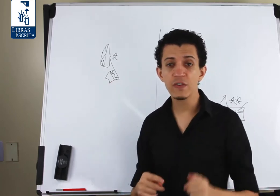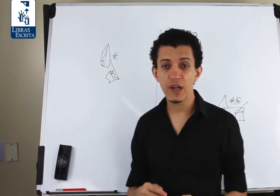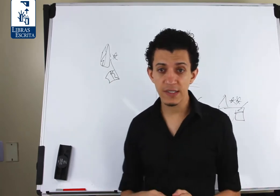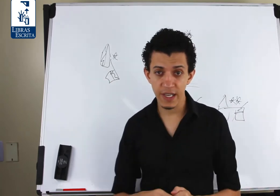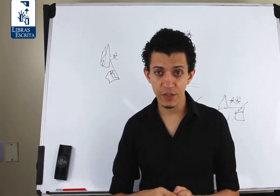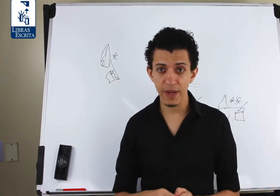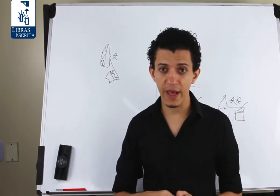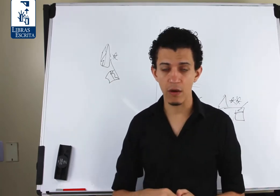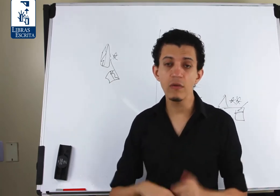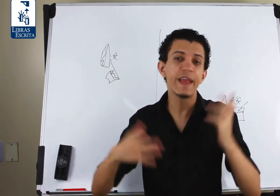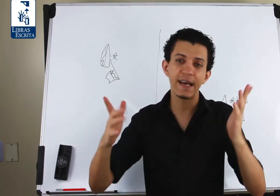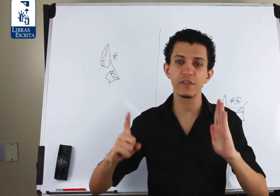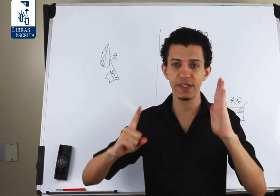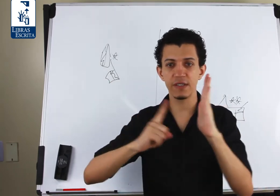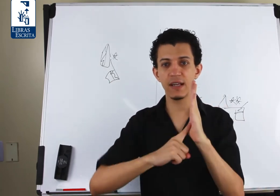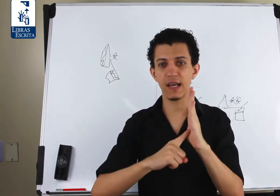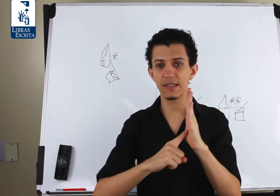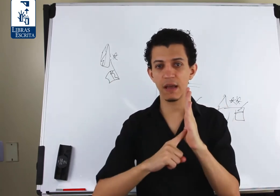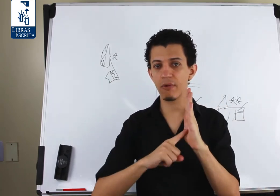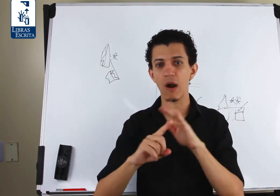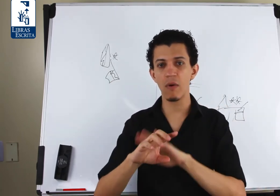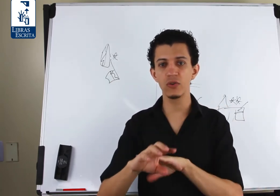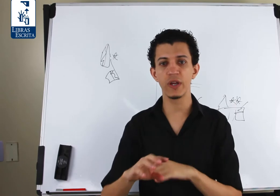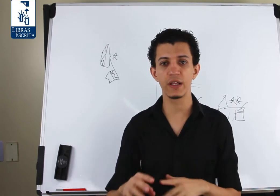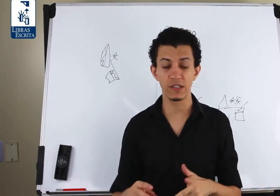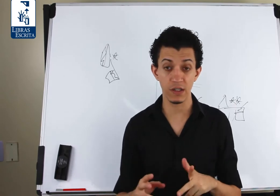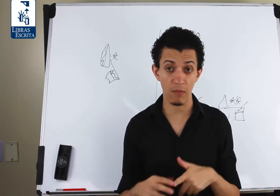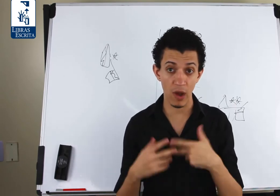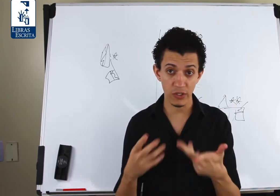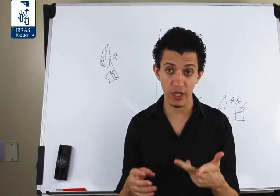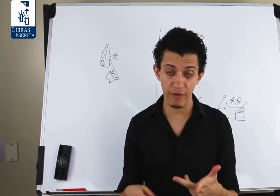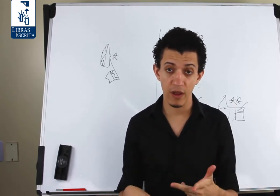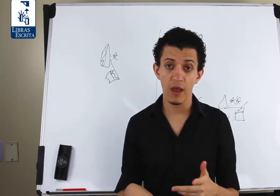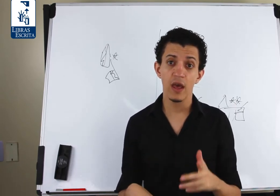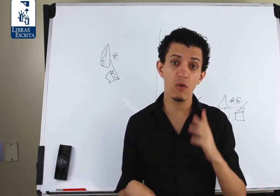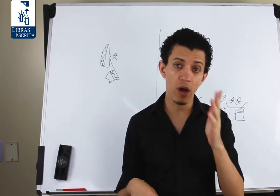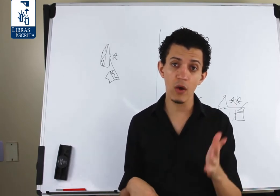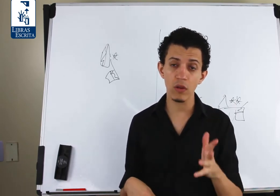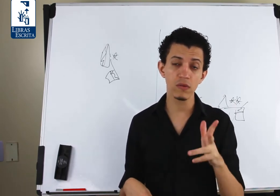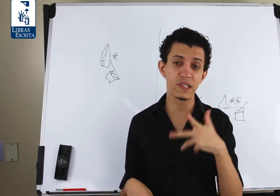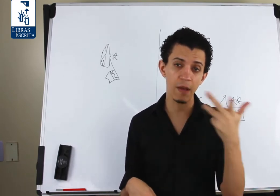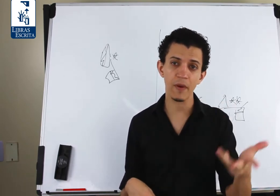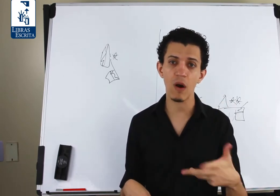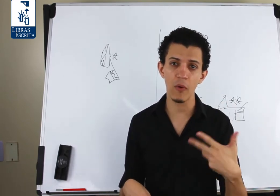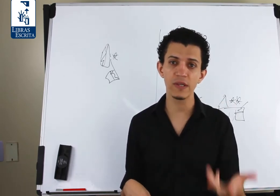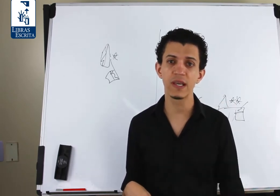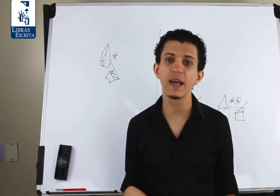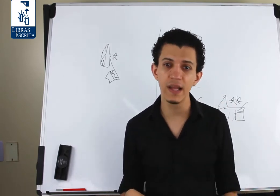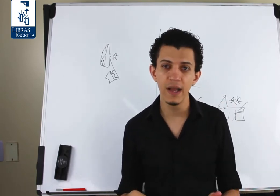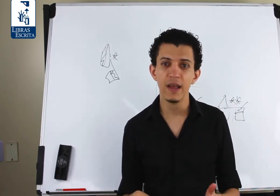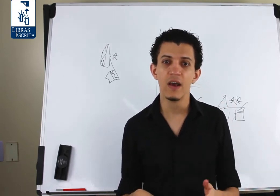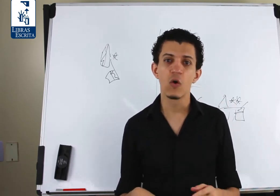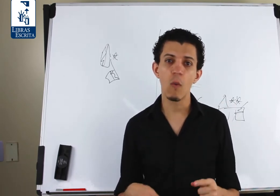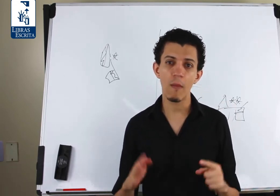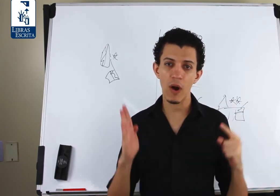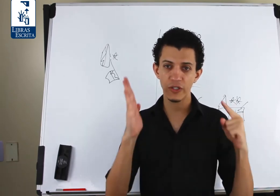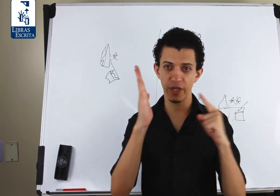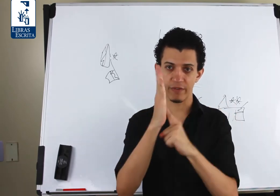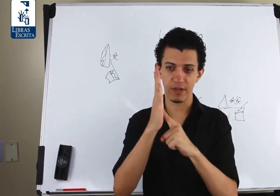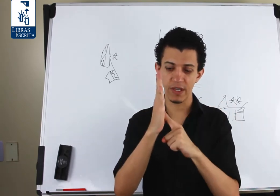funcionar da seguinte maneira. Um destre vai sinalizar sempre com a mão direita, sendo a mão ativa. E um canhoto sempre com a mão esquerda, com a mão ativa. Que